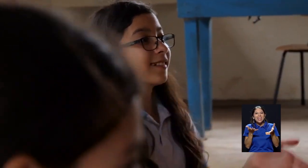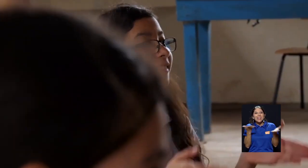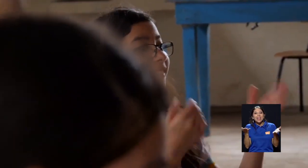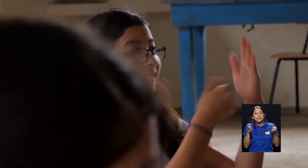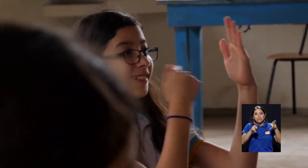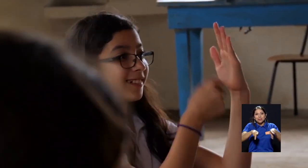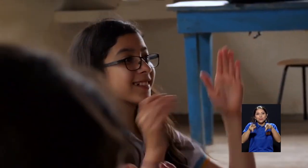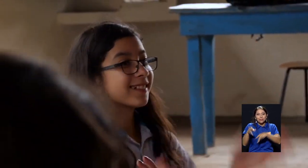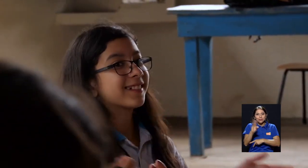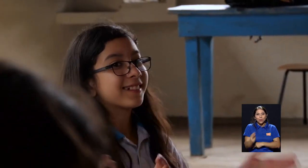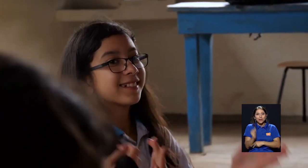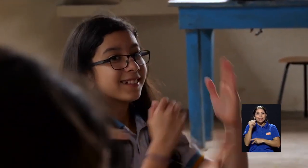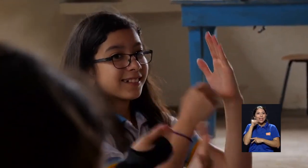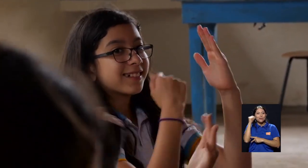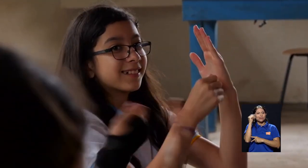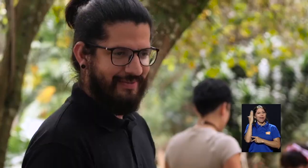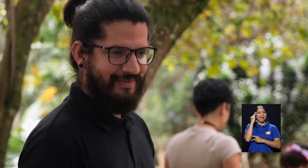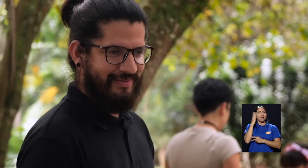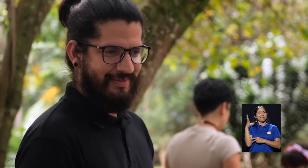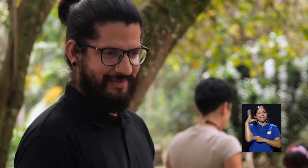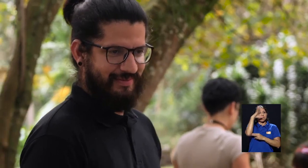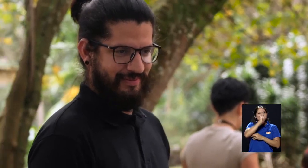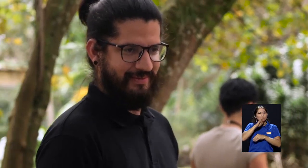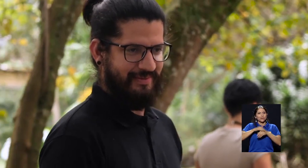esta lengua a través de contenido digital innovador.